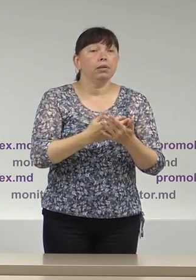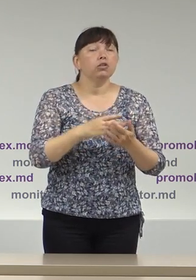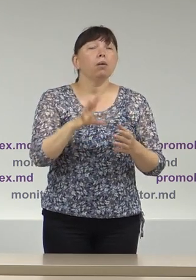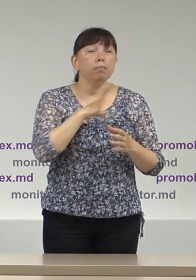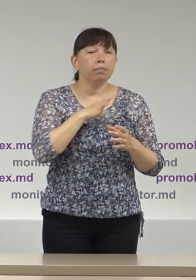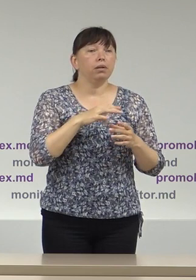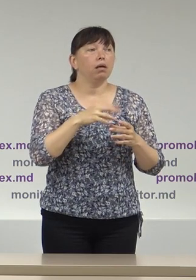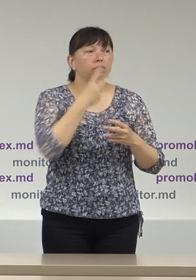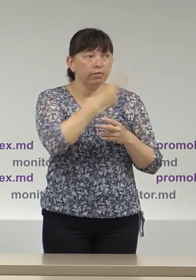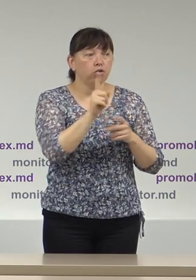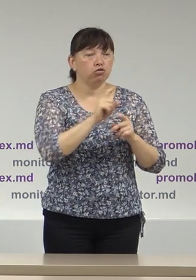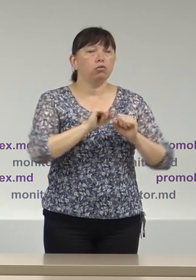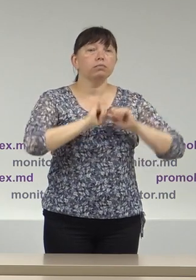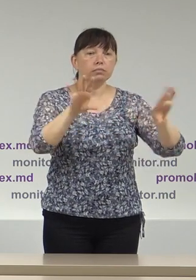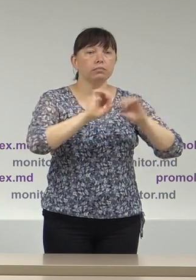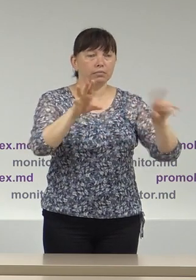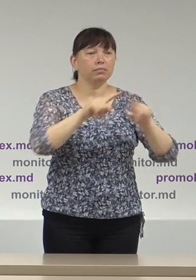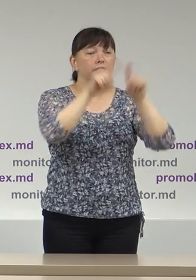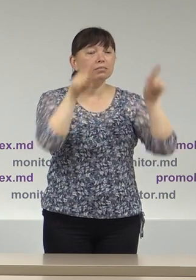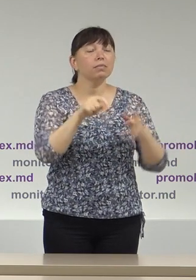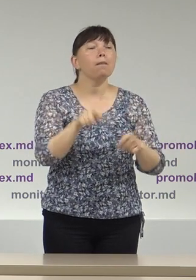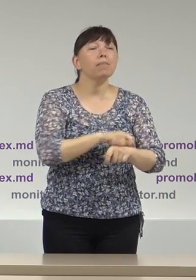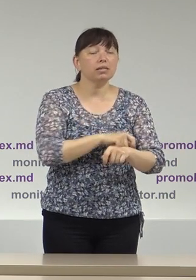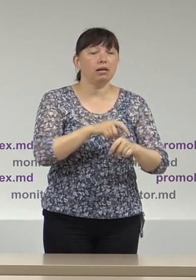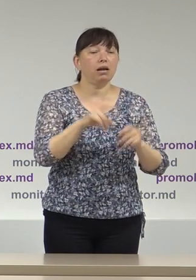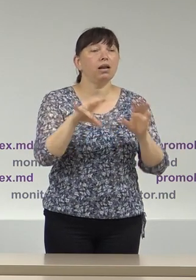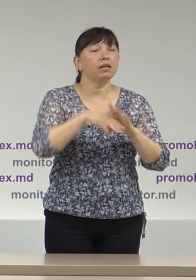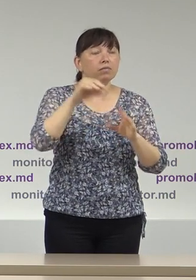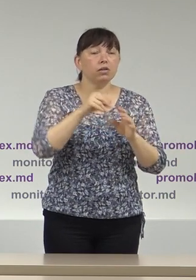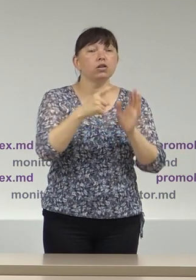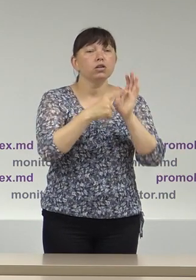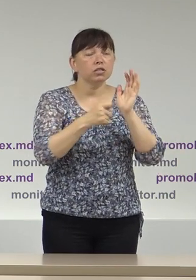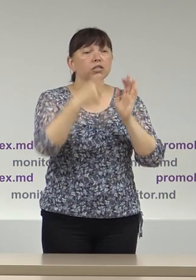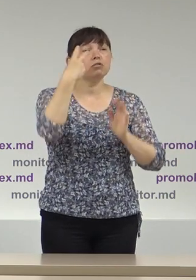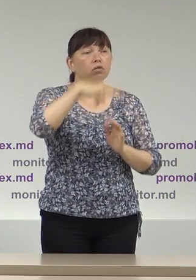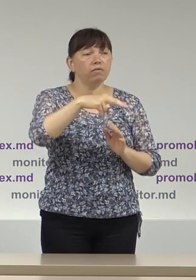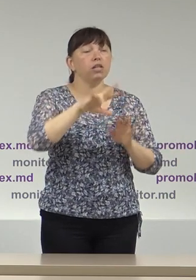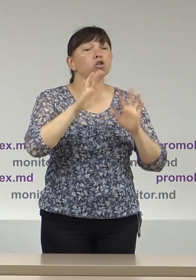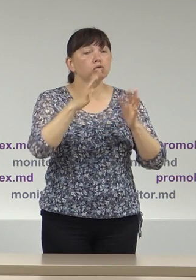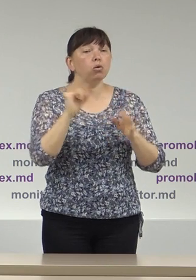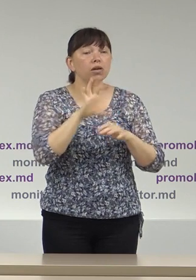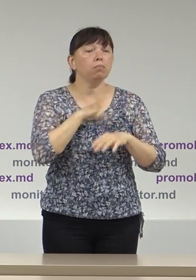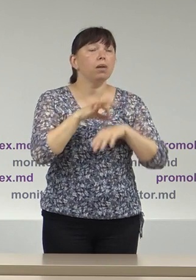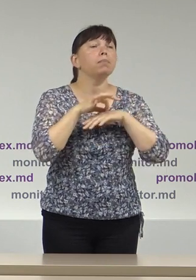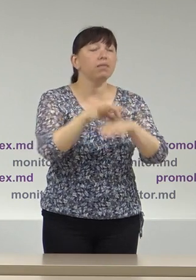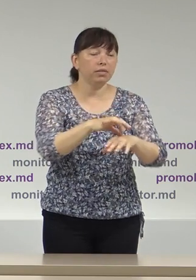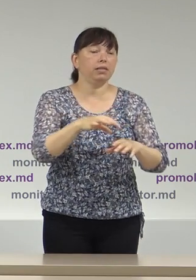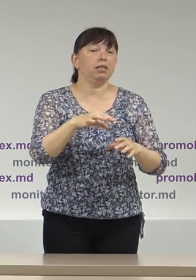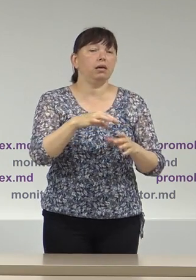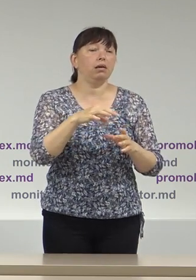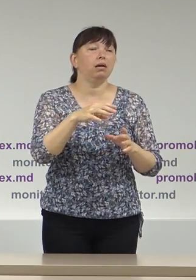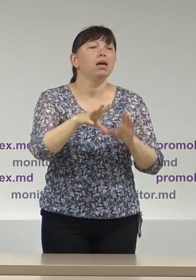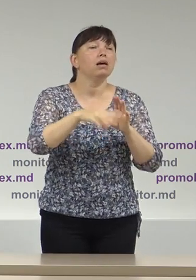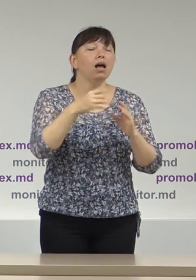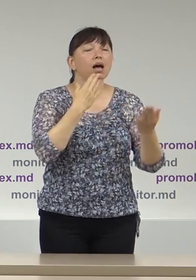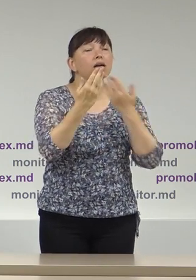distribuirea materialelor electorale în 62% din cazuri și organizarea întâlnirilor electorale în alte